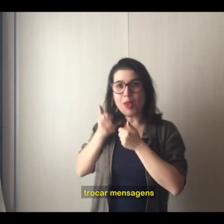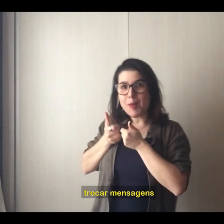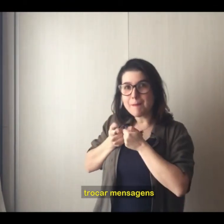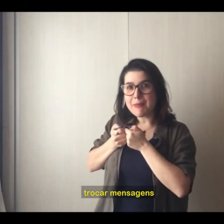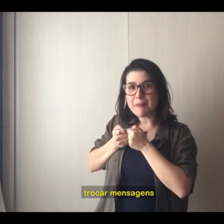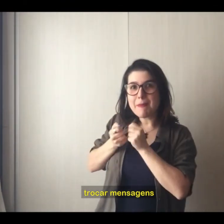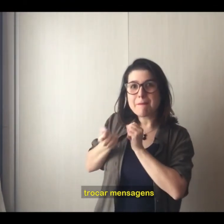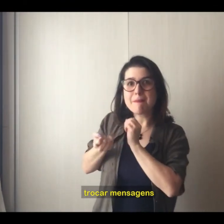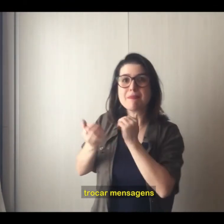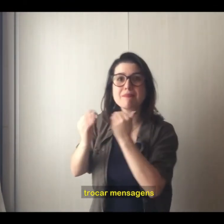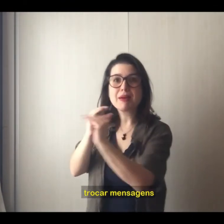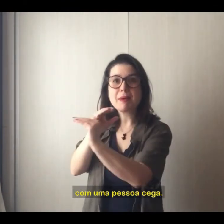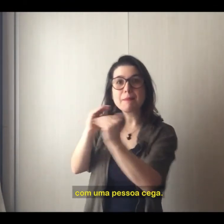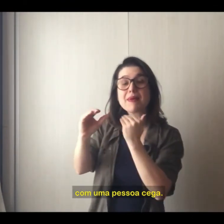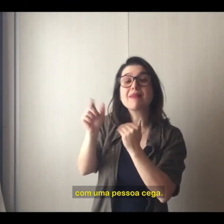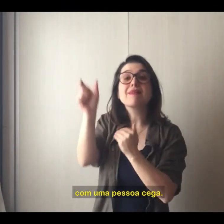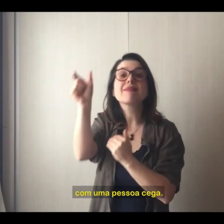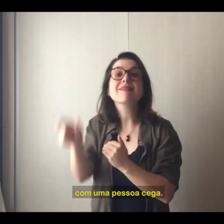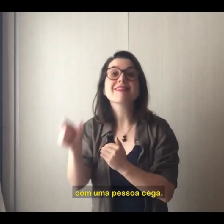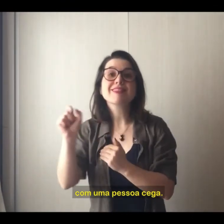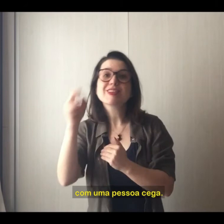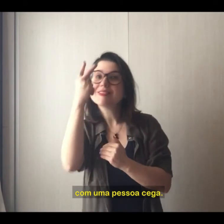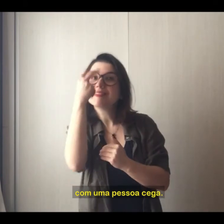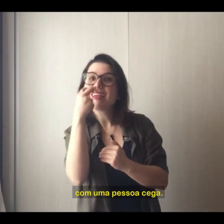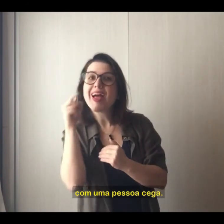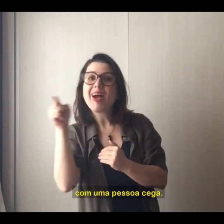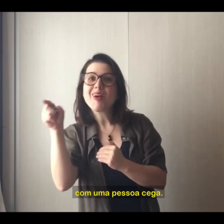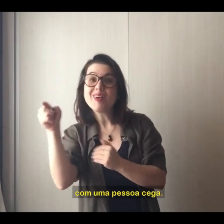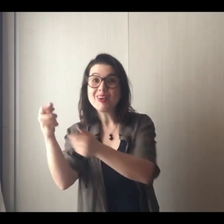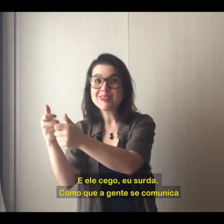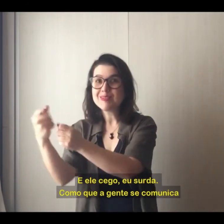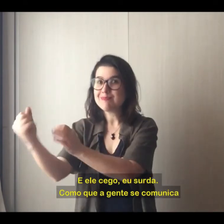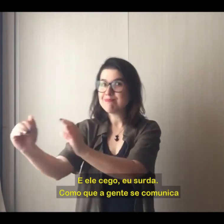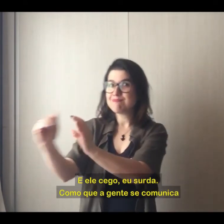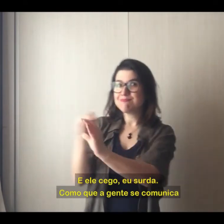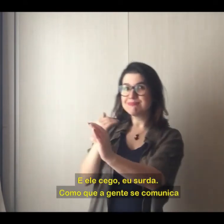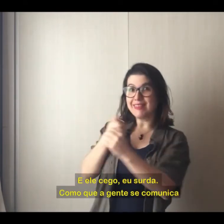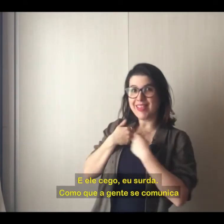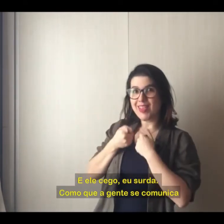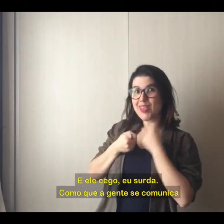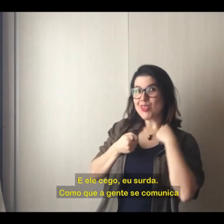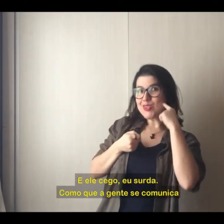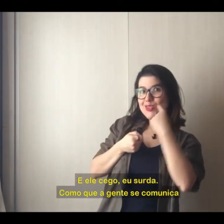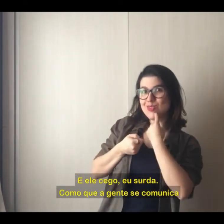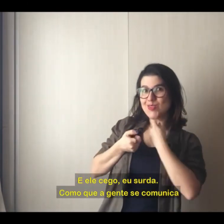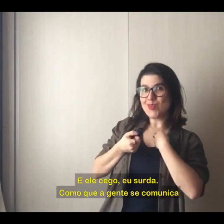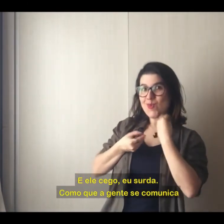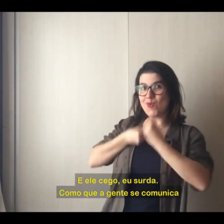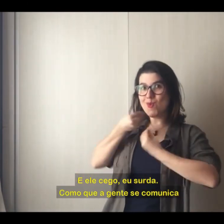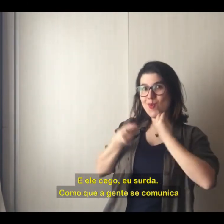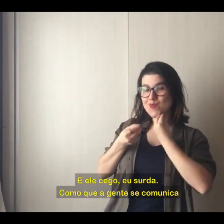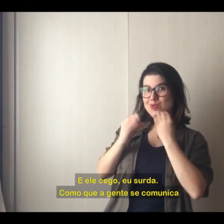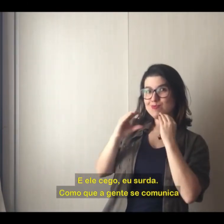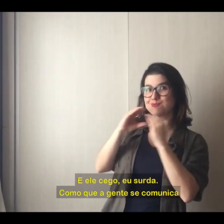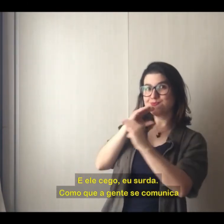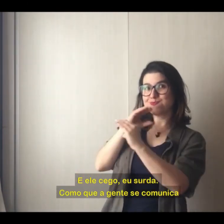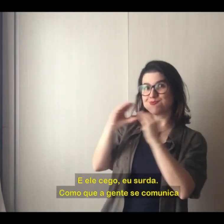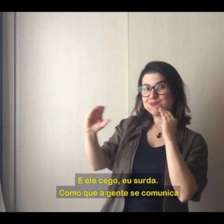mensagens com uma pessoa cega. E ele cego, eu surda, como que a gente se comunica